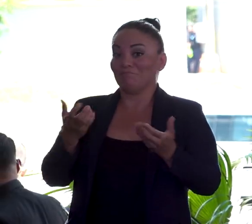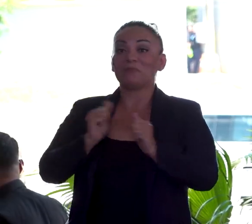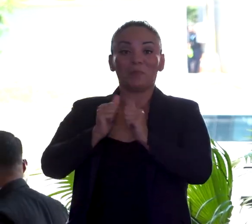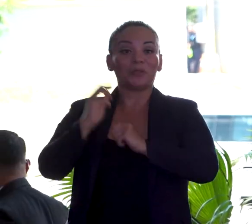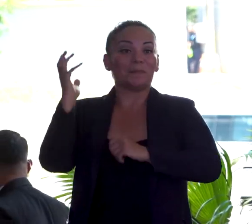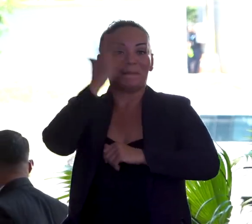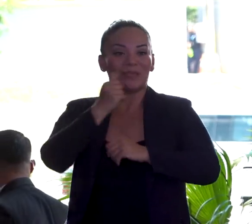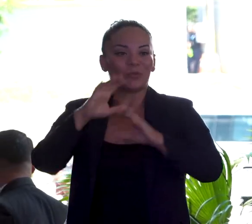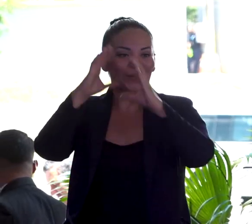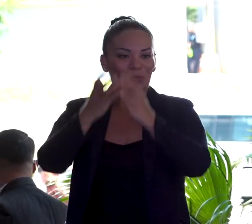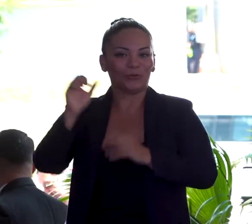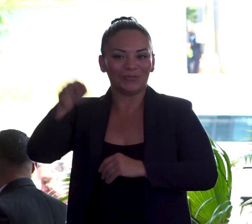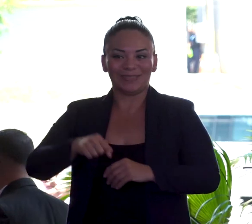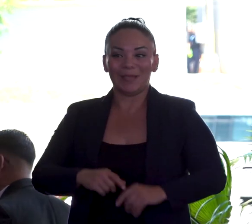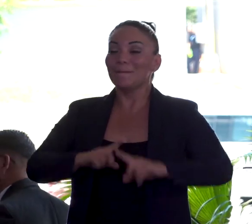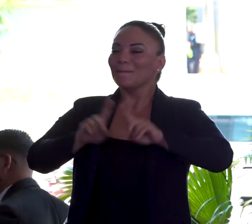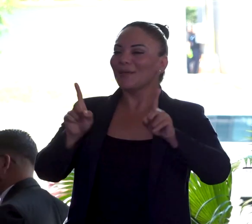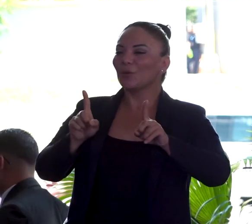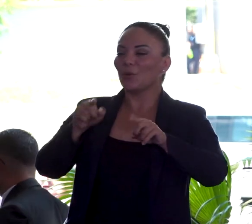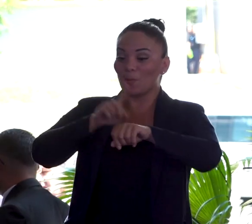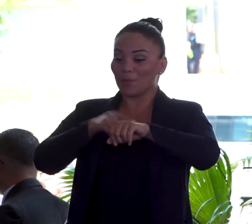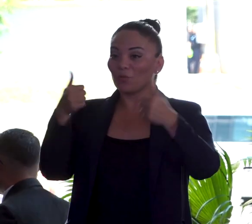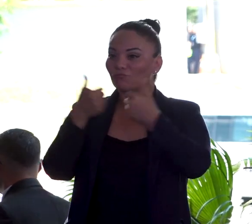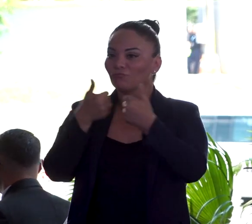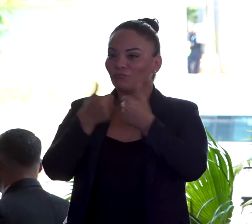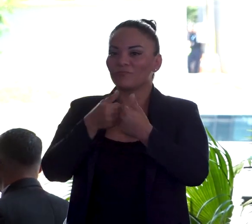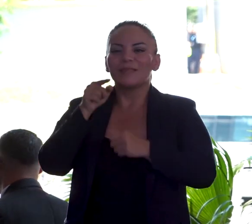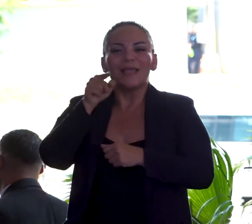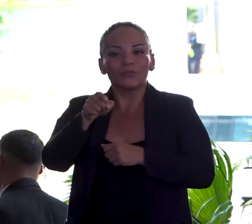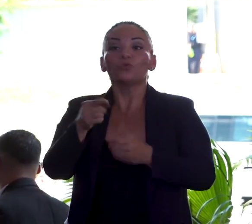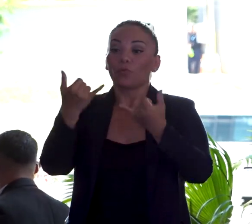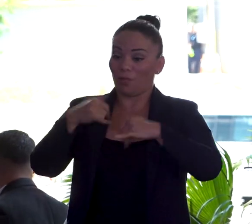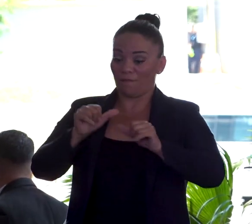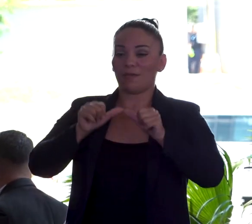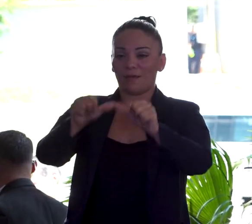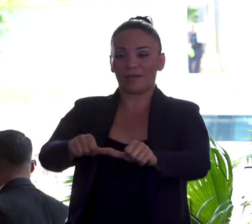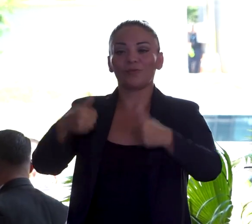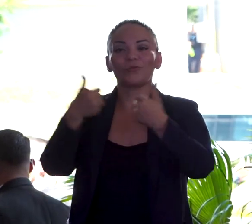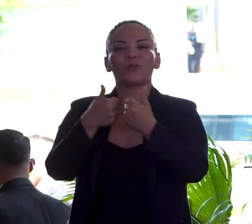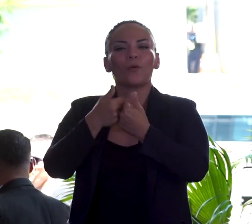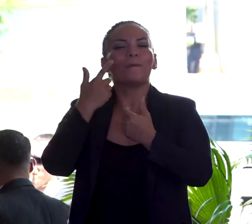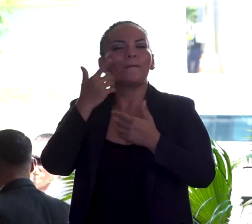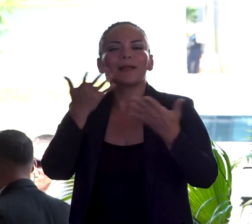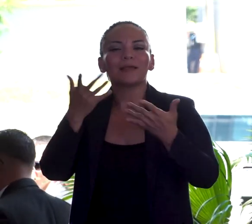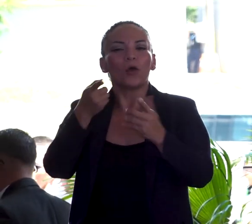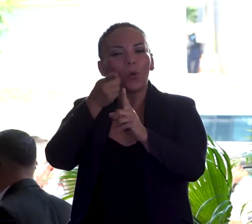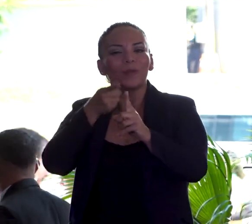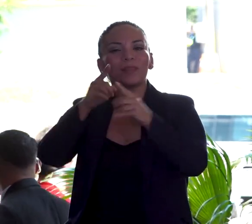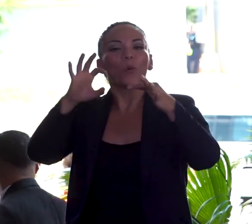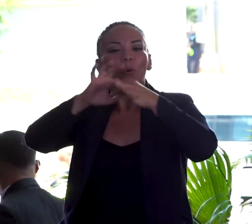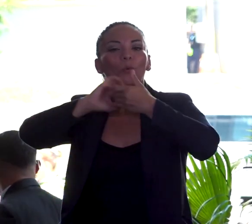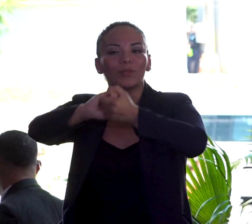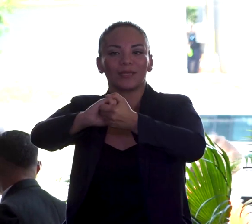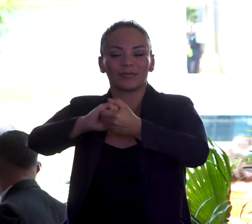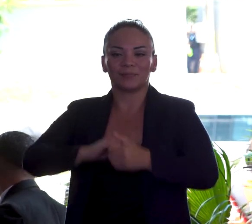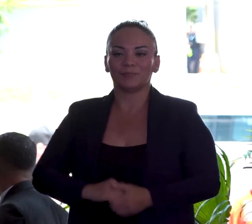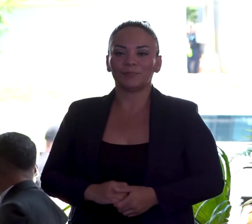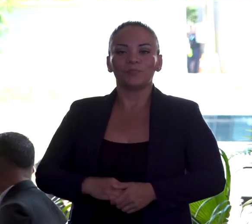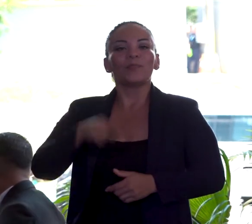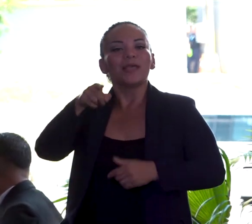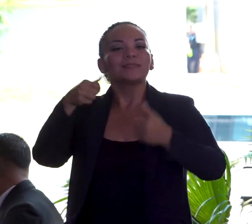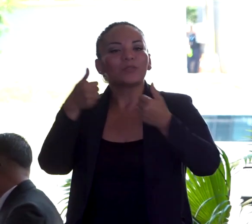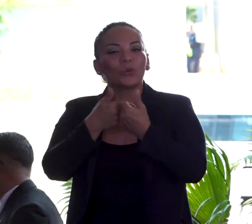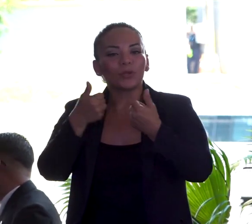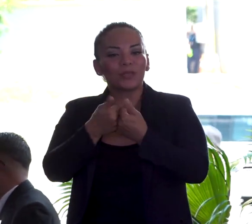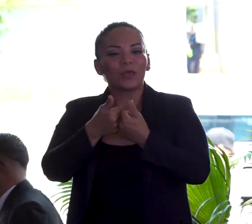mundo, pero era un torneo y es un torneo también para unir. Un torneo